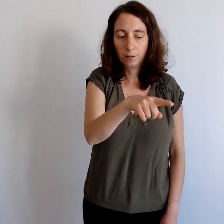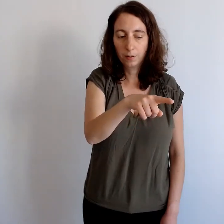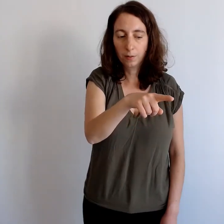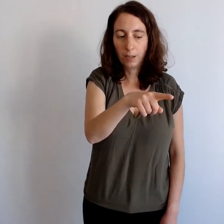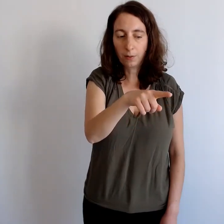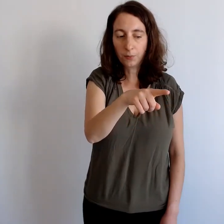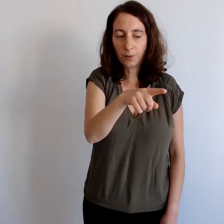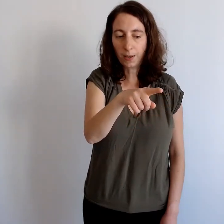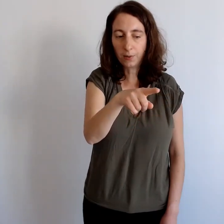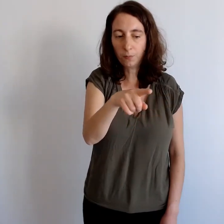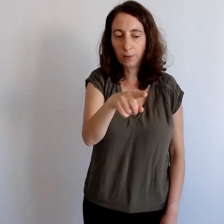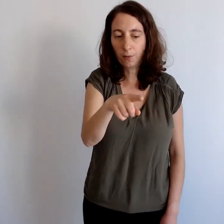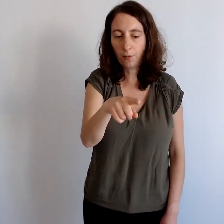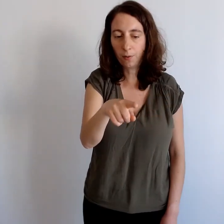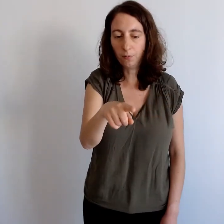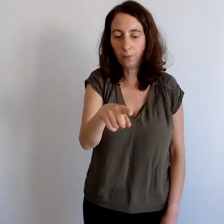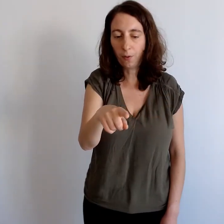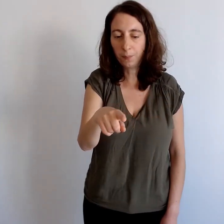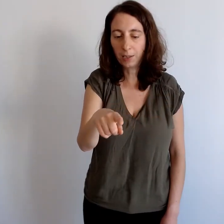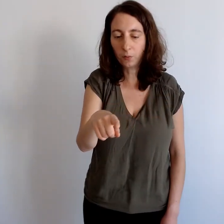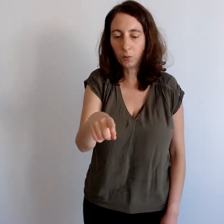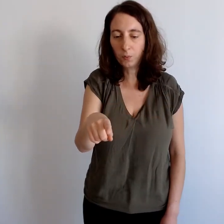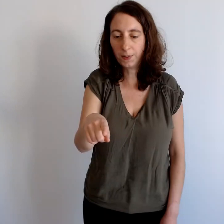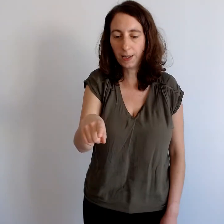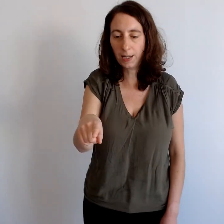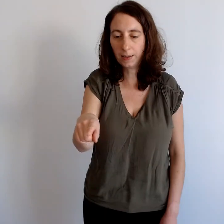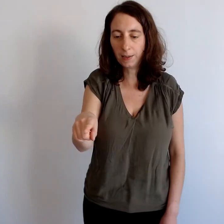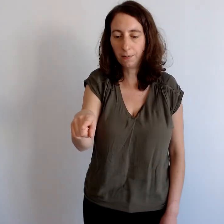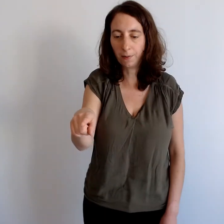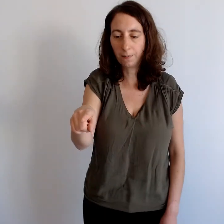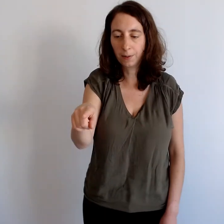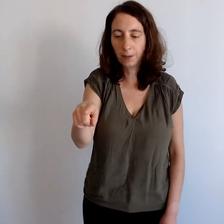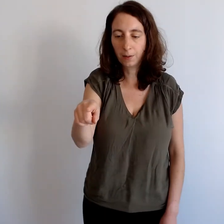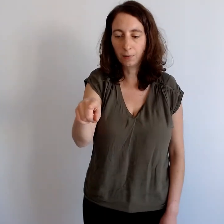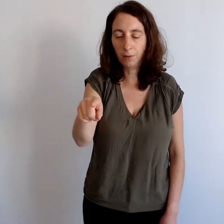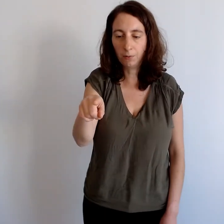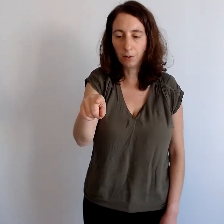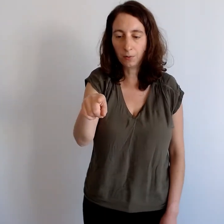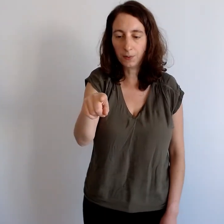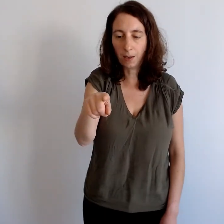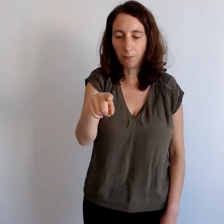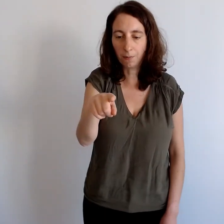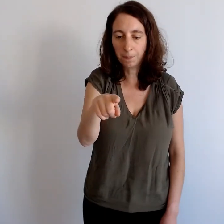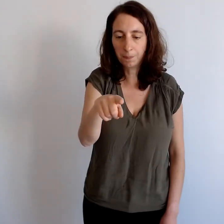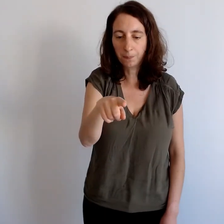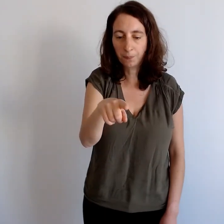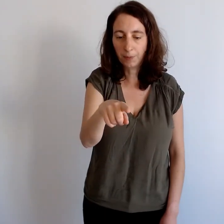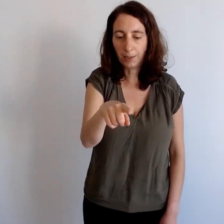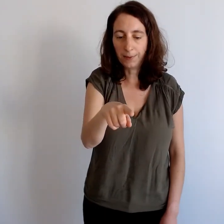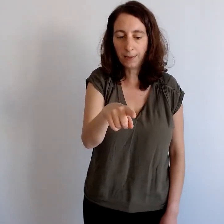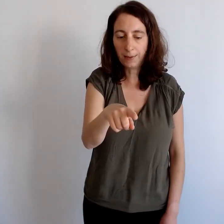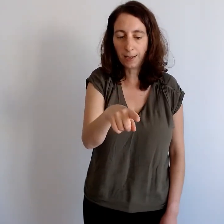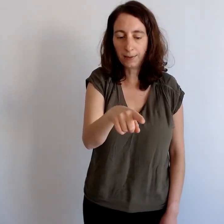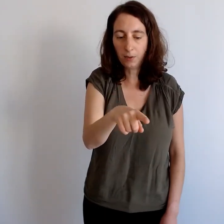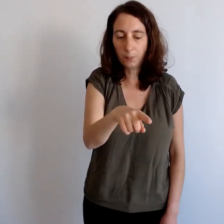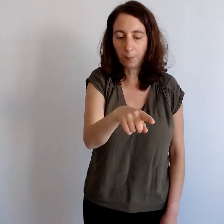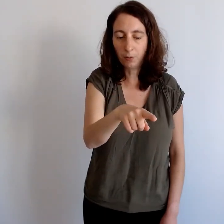La concentration étant une forme d'attention sélective au niveau de notre cerveau. Cet exercice, parmi d'autres,